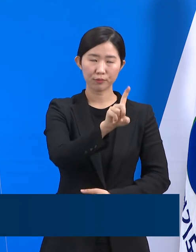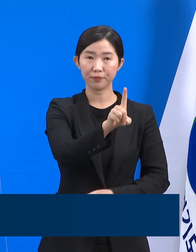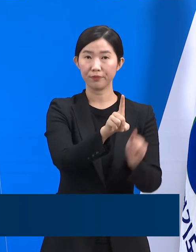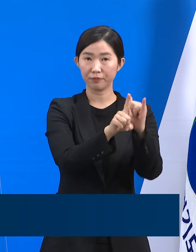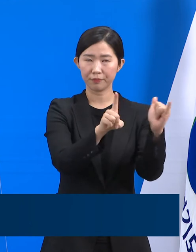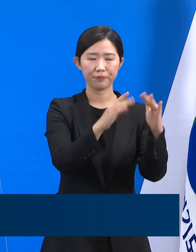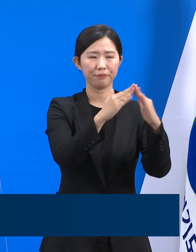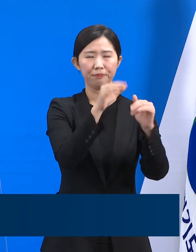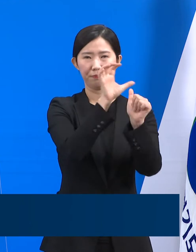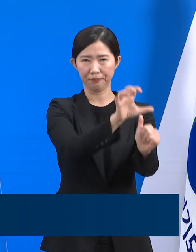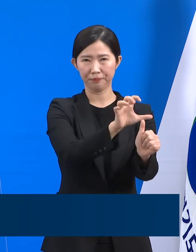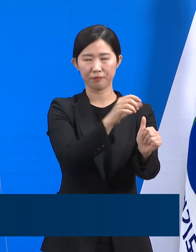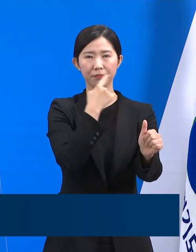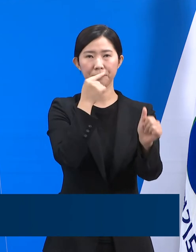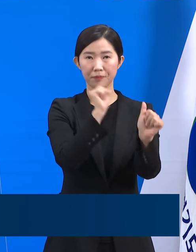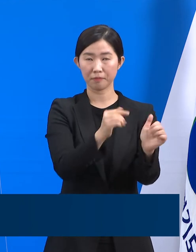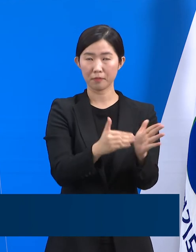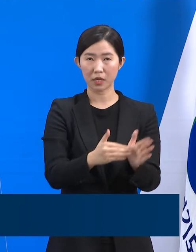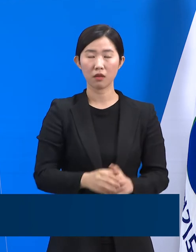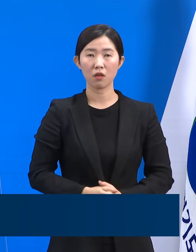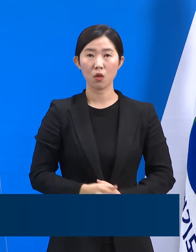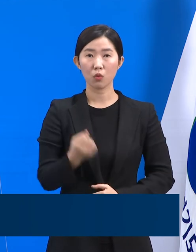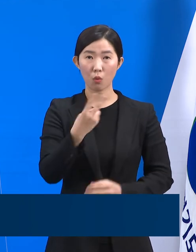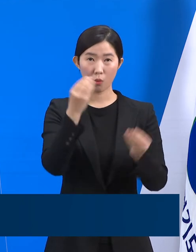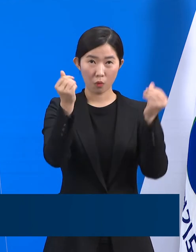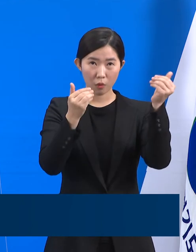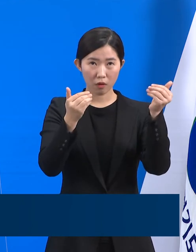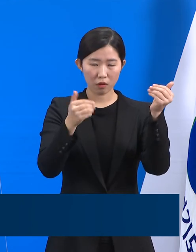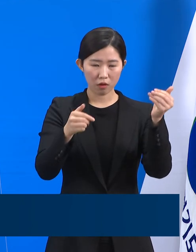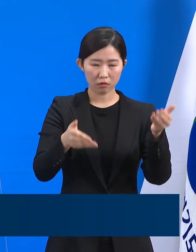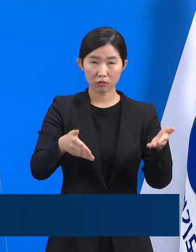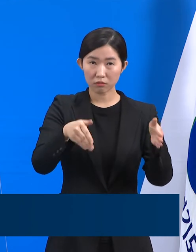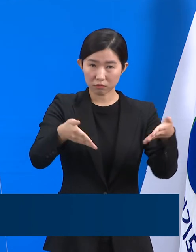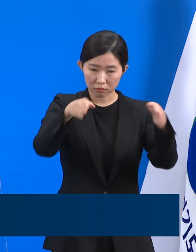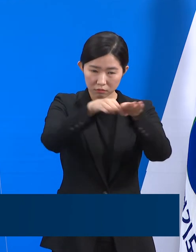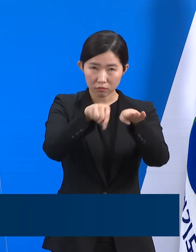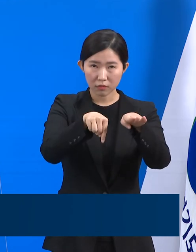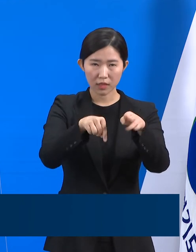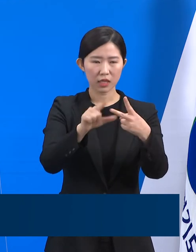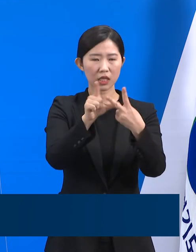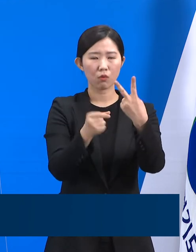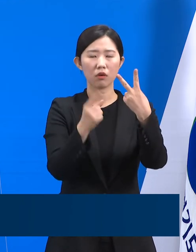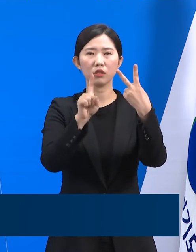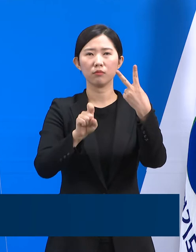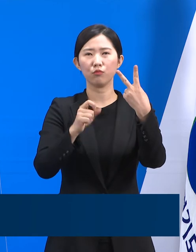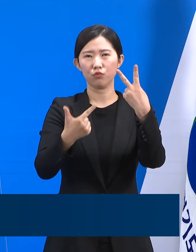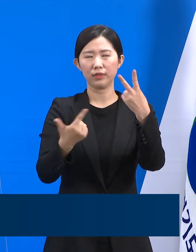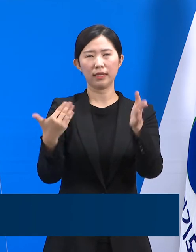해당 시설은 2월 16일까지 영업 중단 조치하였습니다.